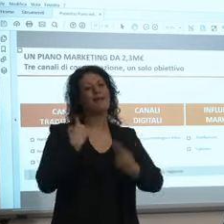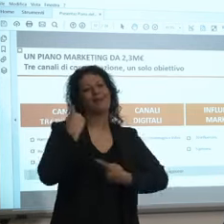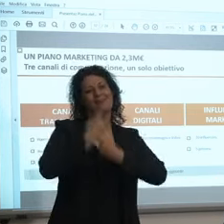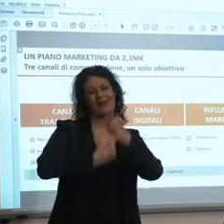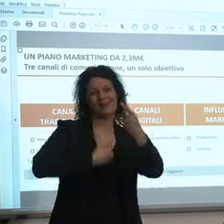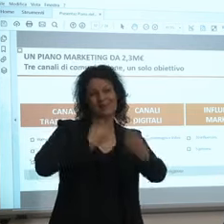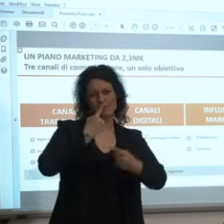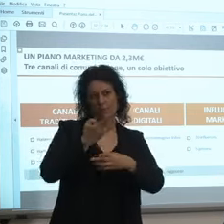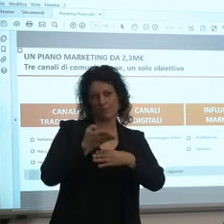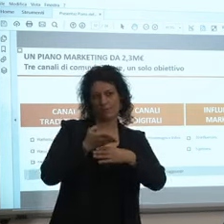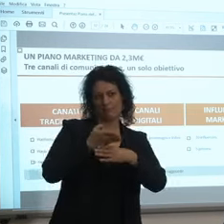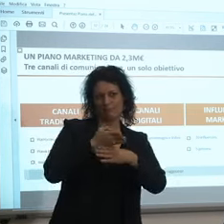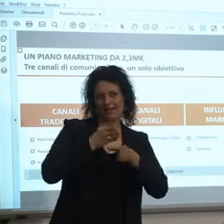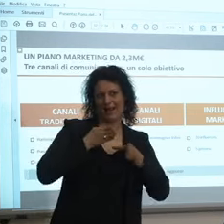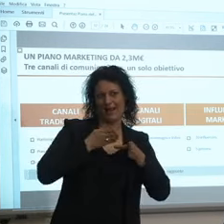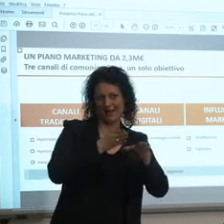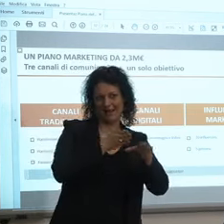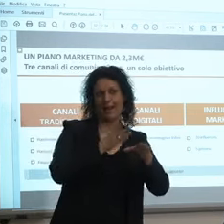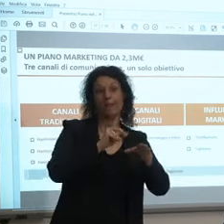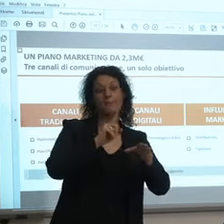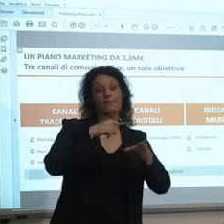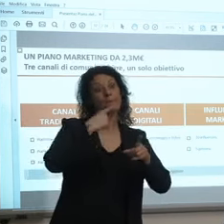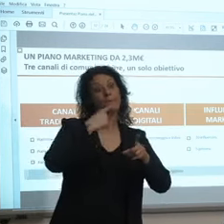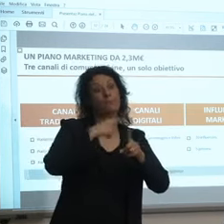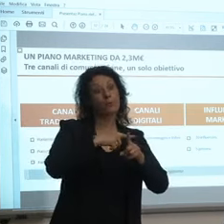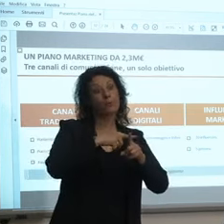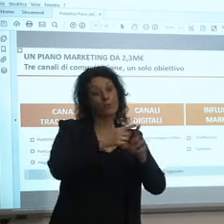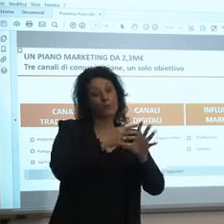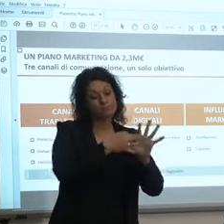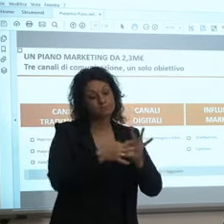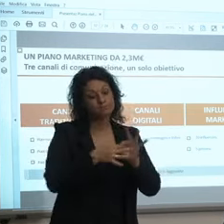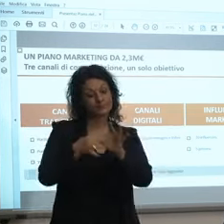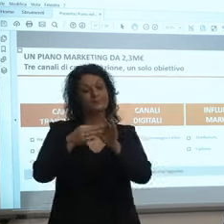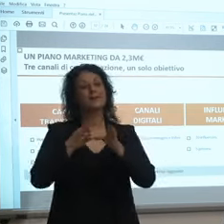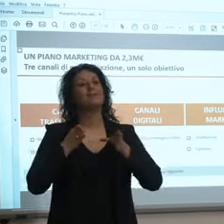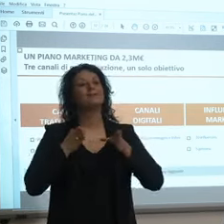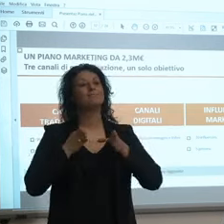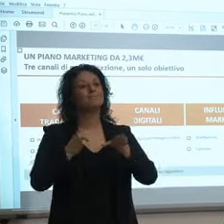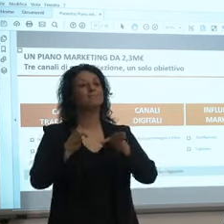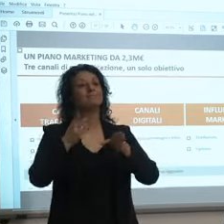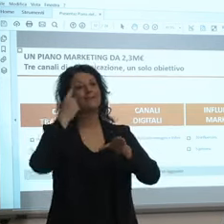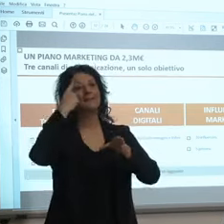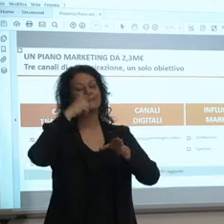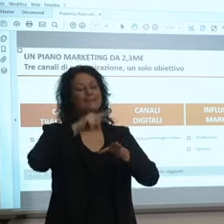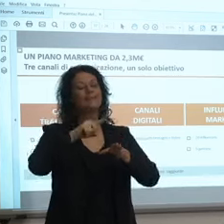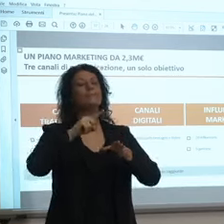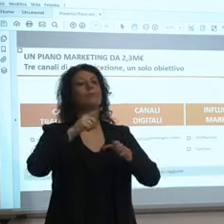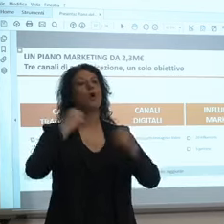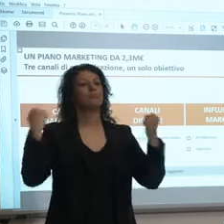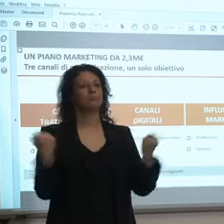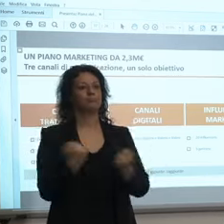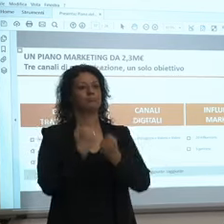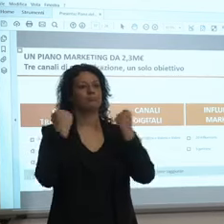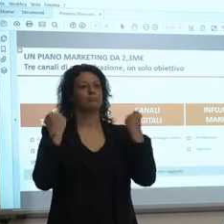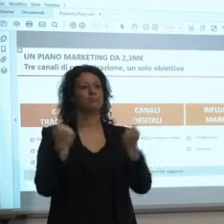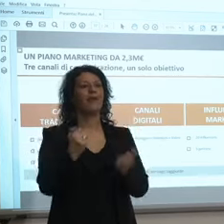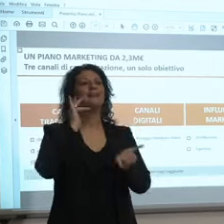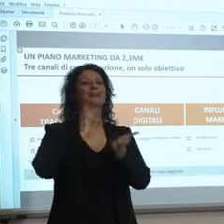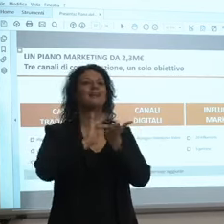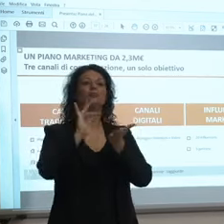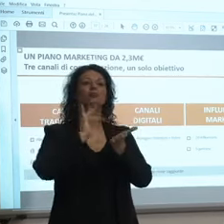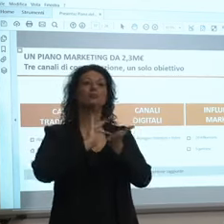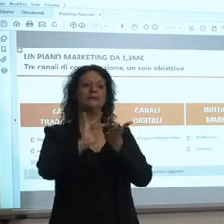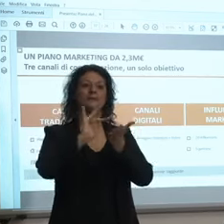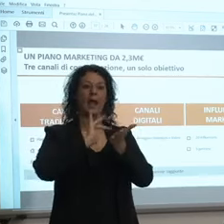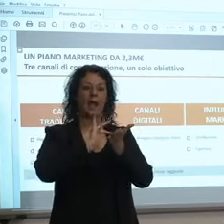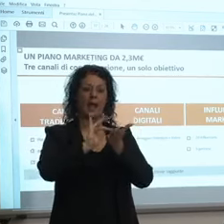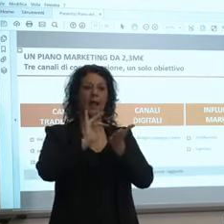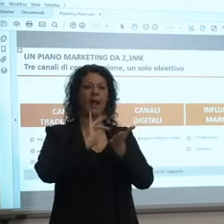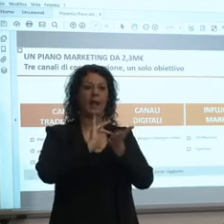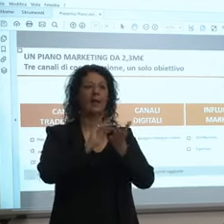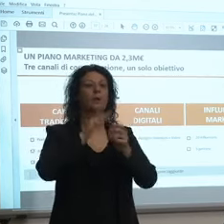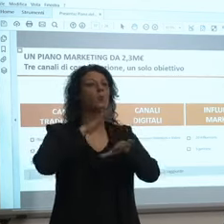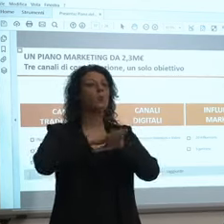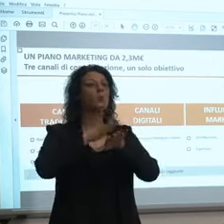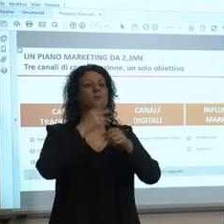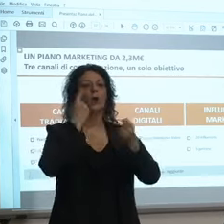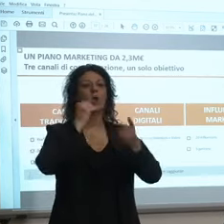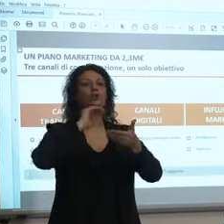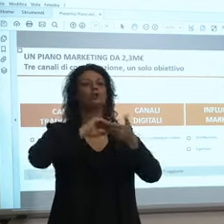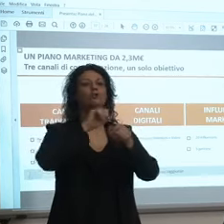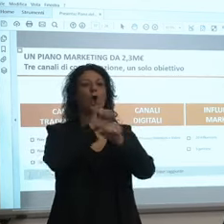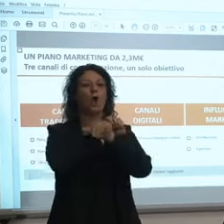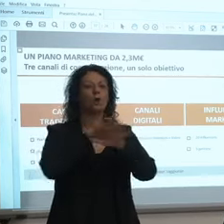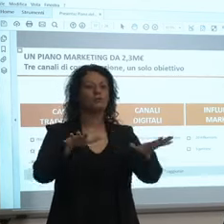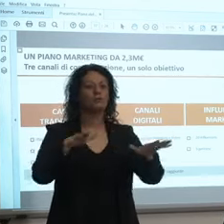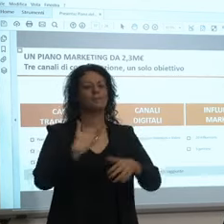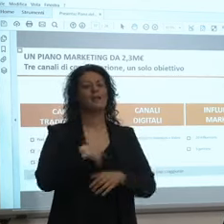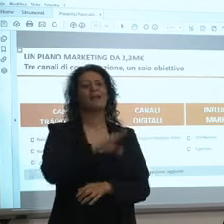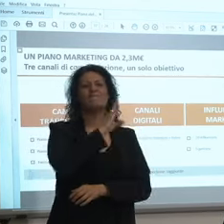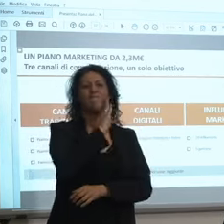agganciamo la campagna digitale 350 mila euro e sono tanti sui social network Facebook